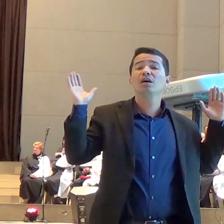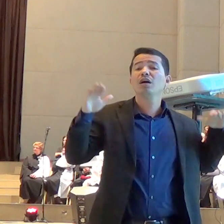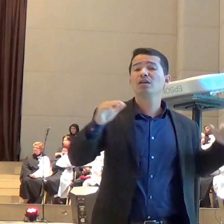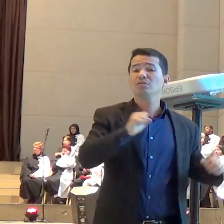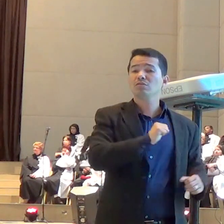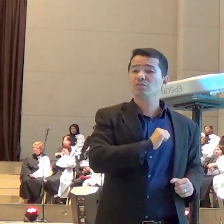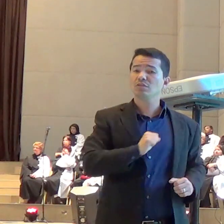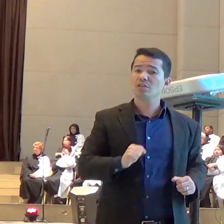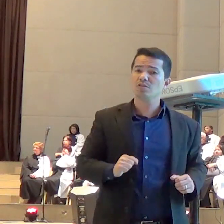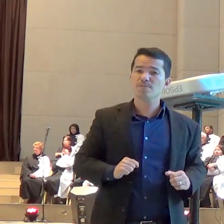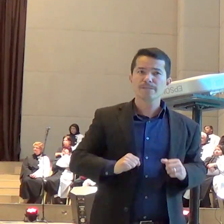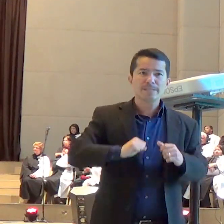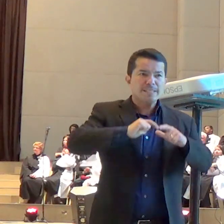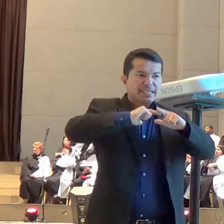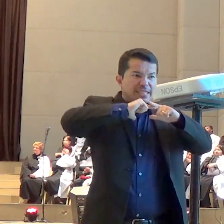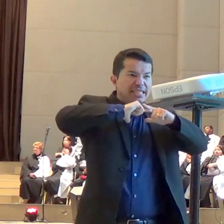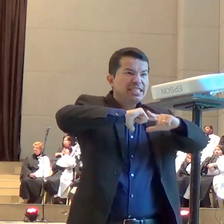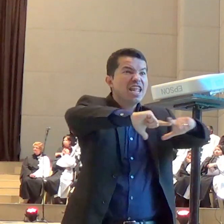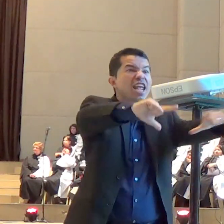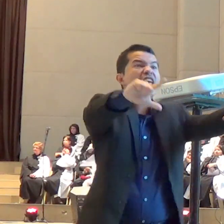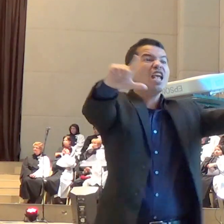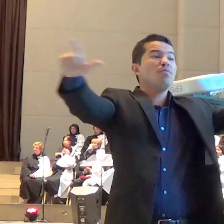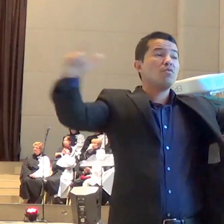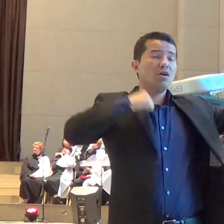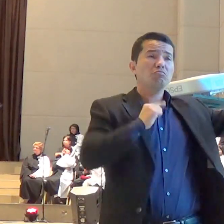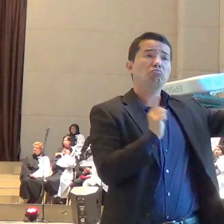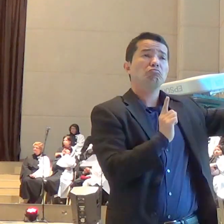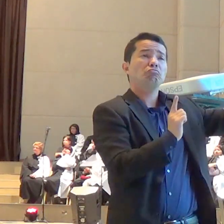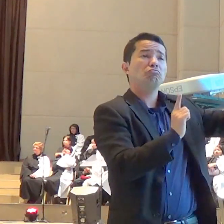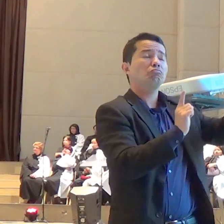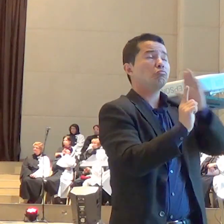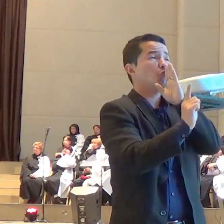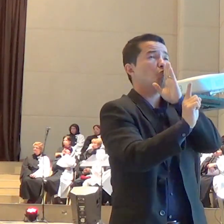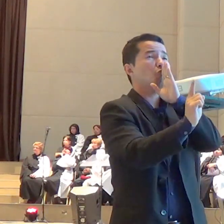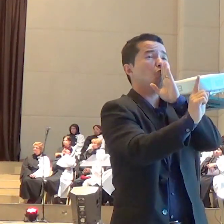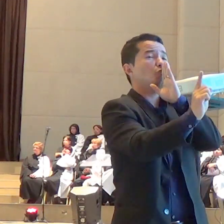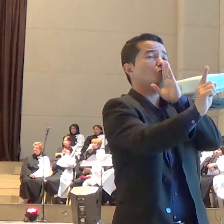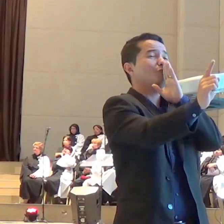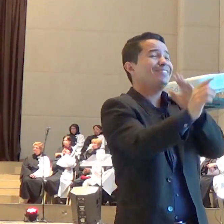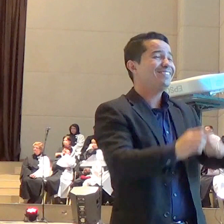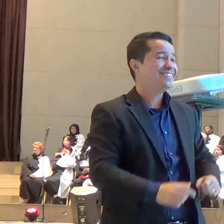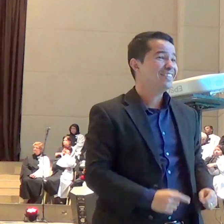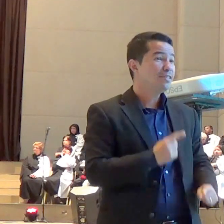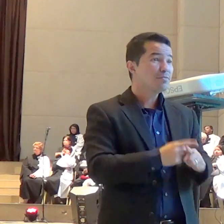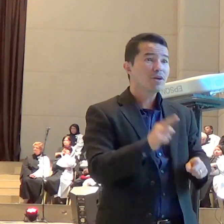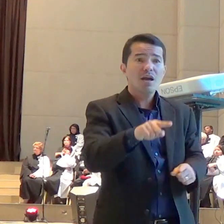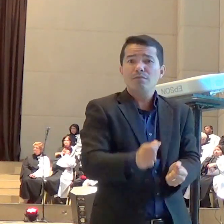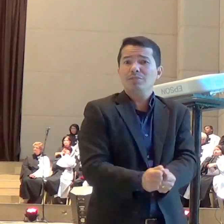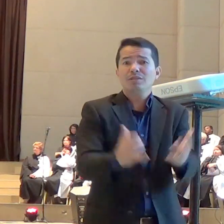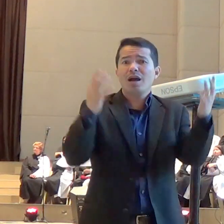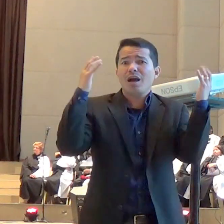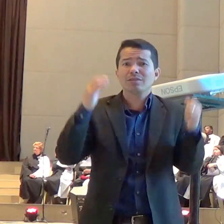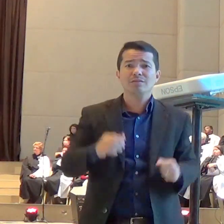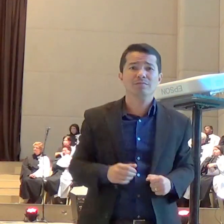mexendo nas circunstâncias e coisas de Deus aconteceram outras vezes eu peço a